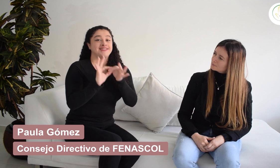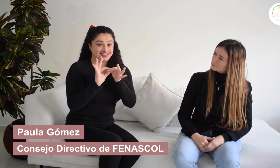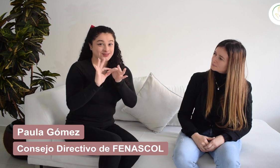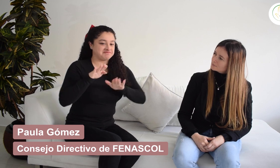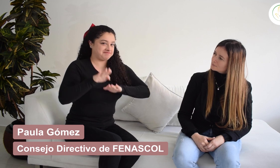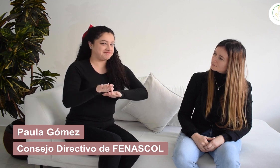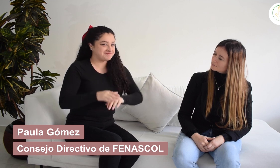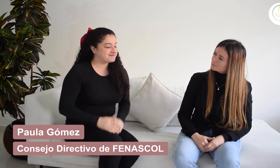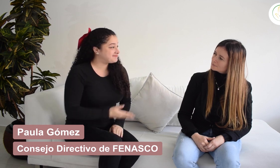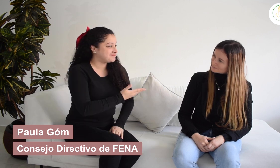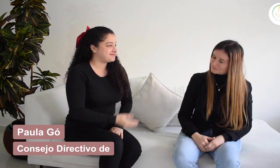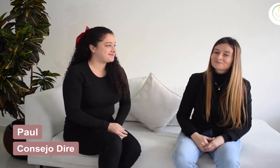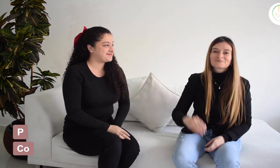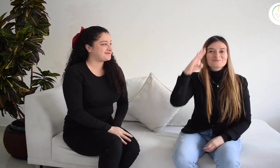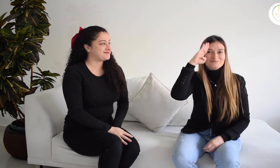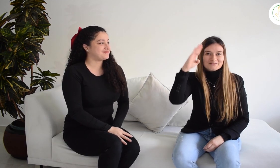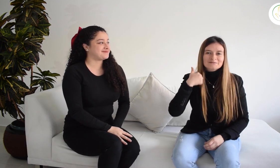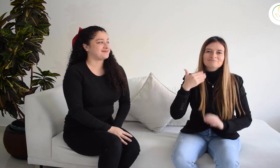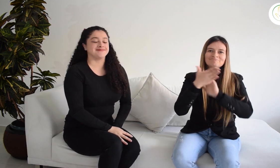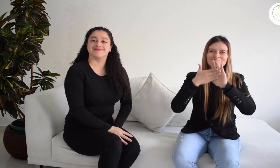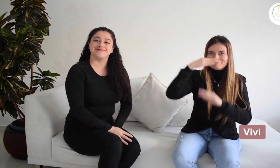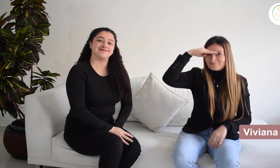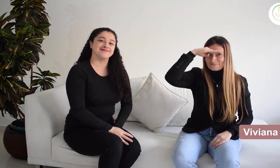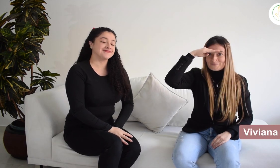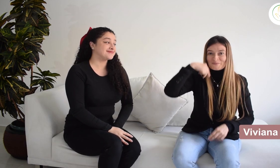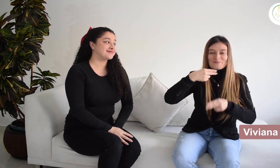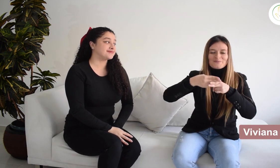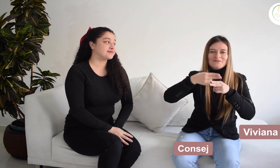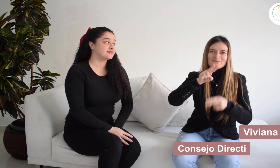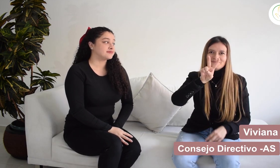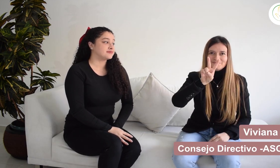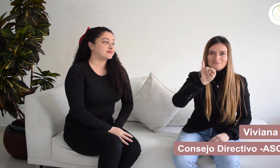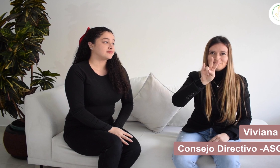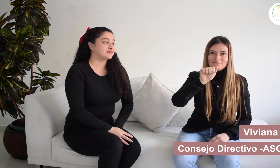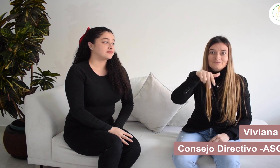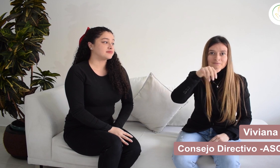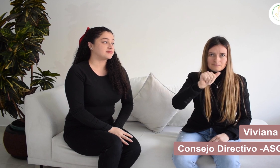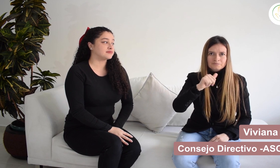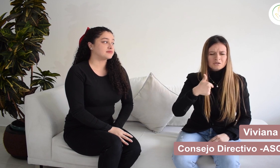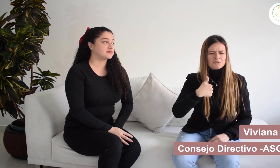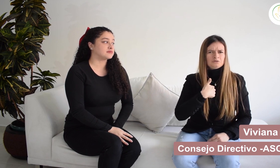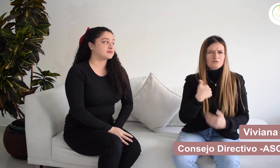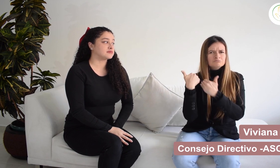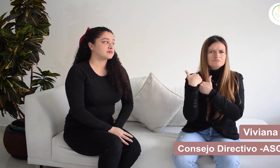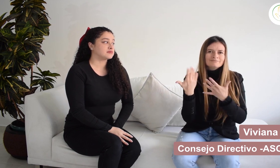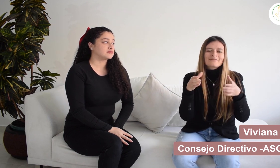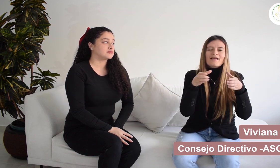de FENASCOL. Ahora tú, preséntate. Hola, esta es mi seña y mi nombre es Viviana. Hago parte de la asociación de sordos de